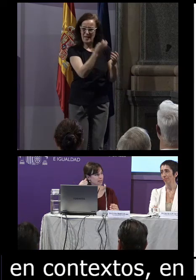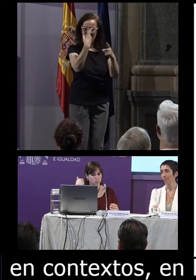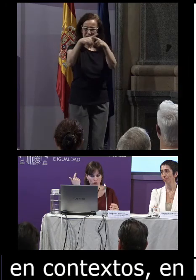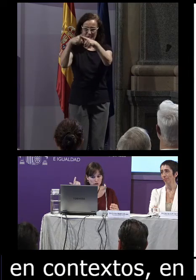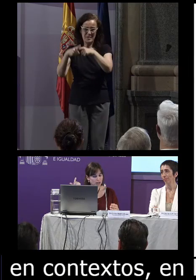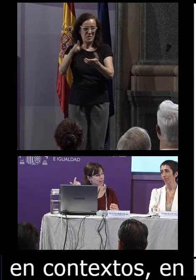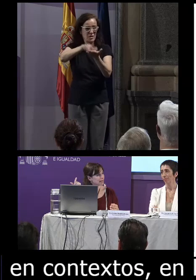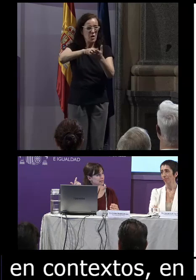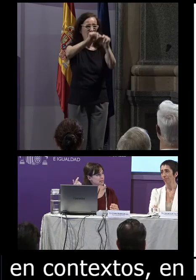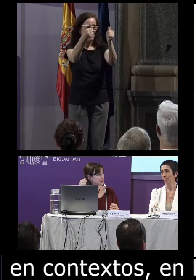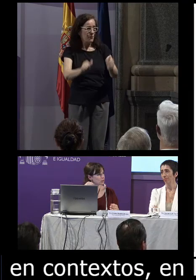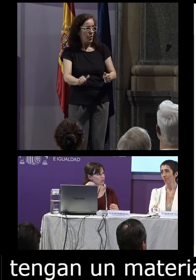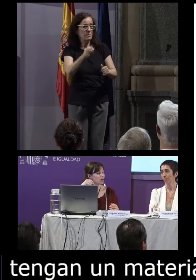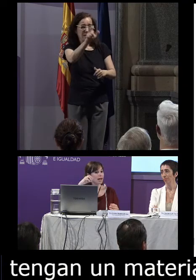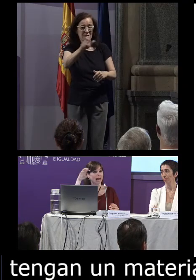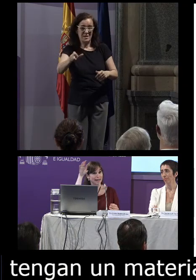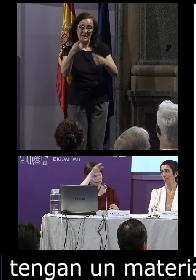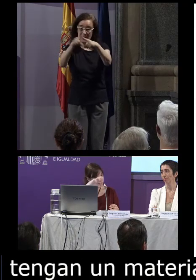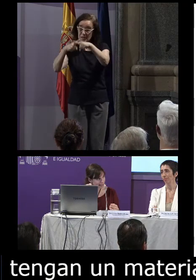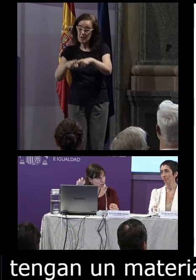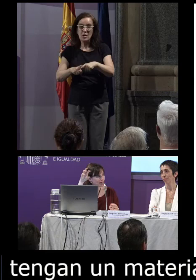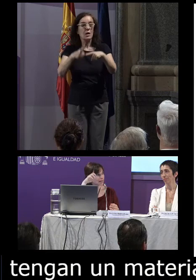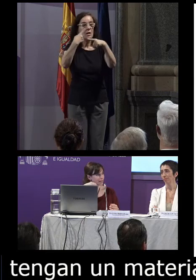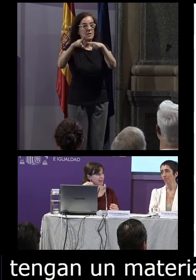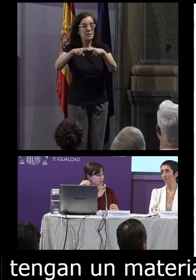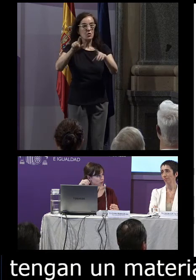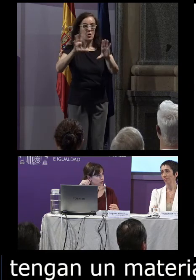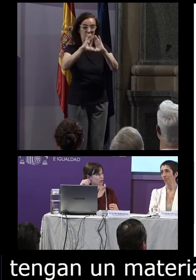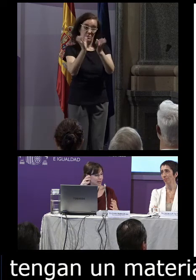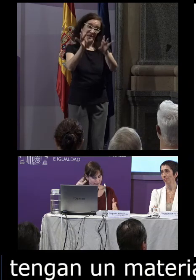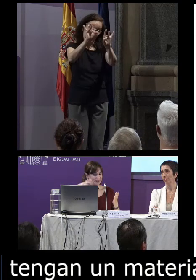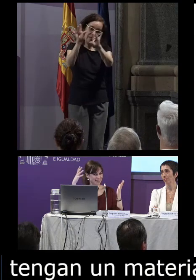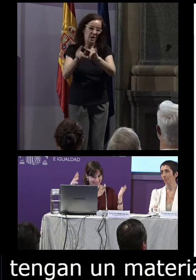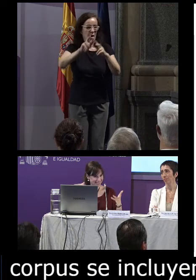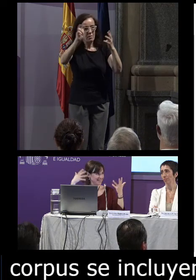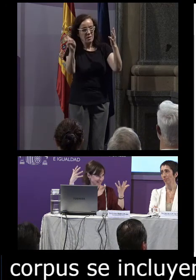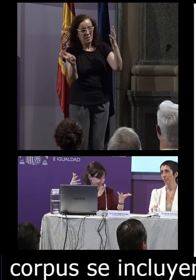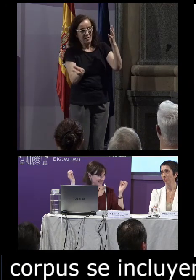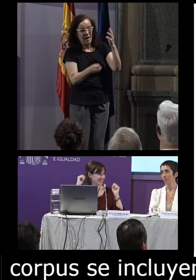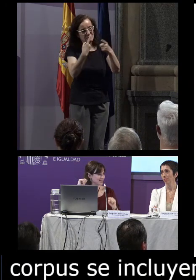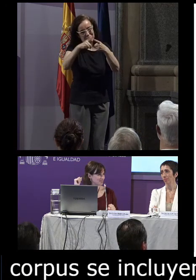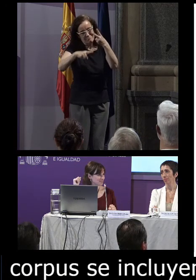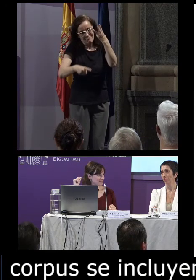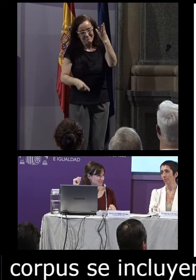diferentes modelos designantes distintos de distintas partes del territorio etcétera etcétera